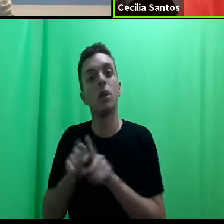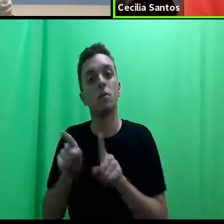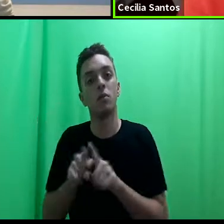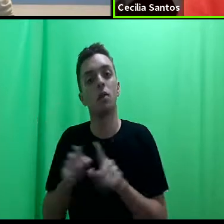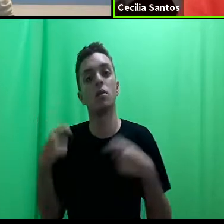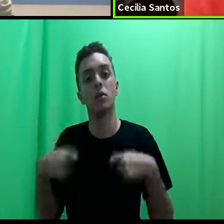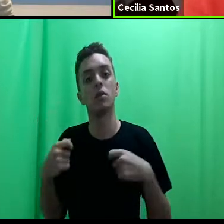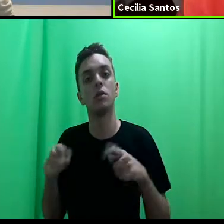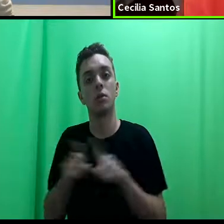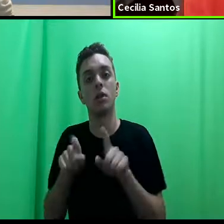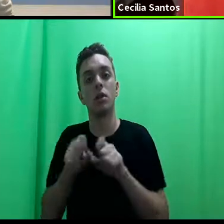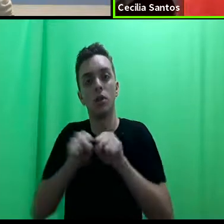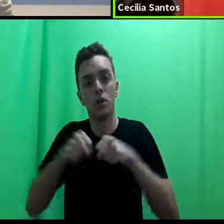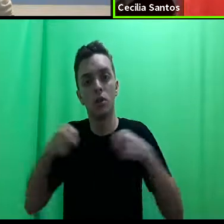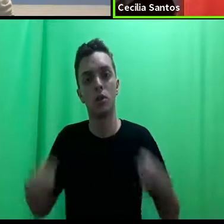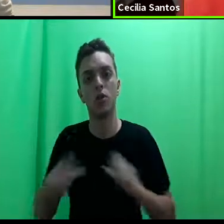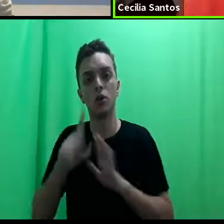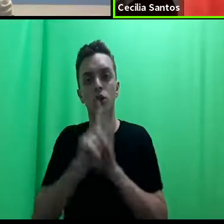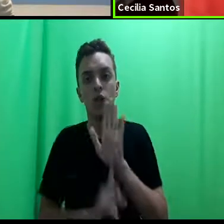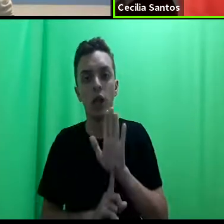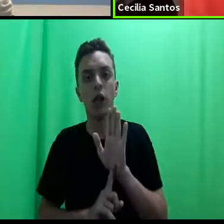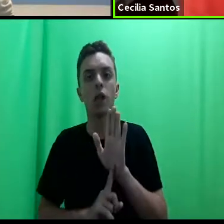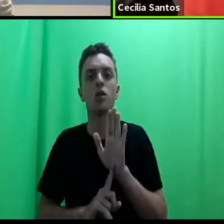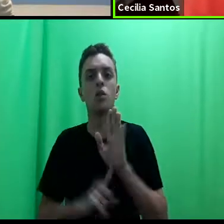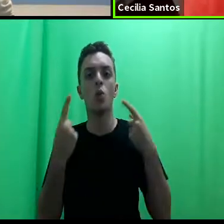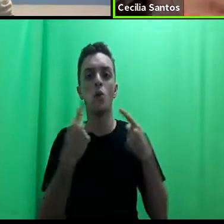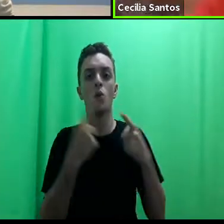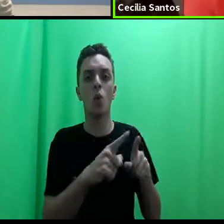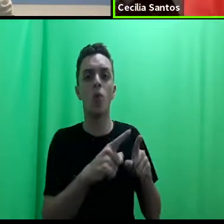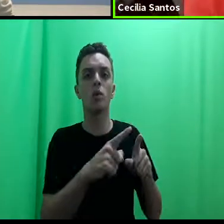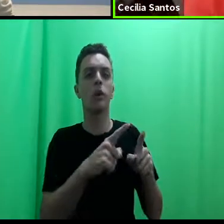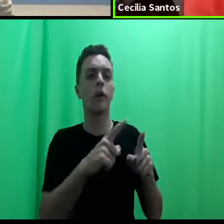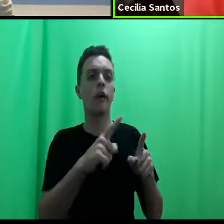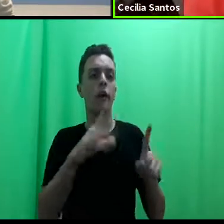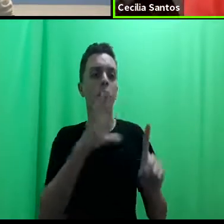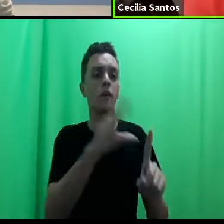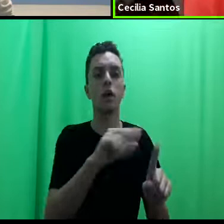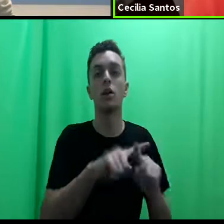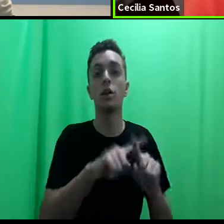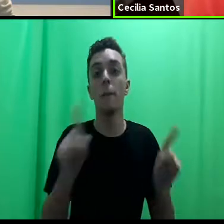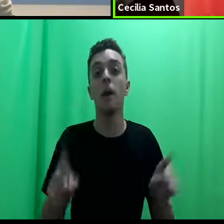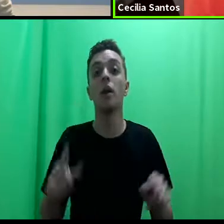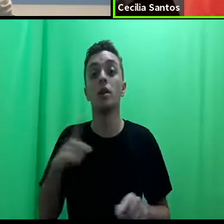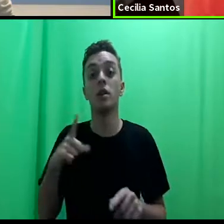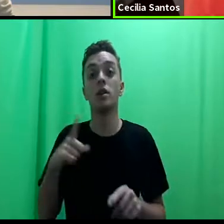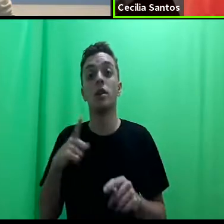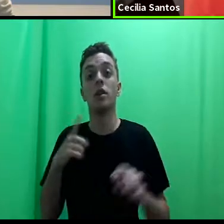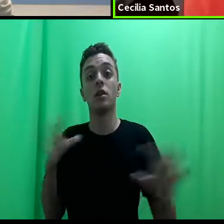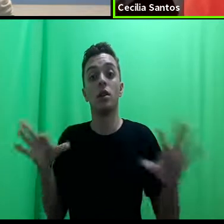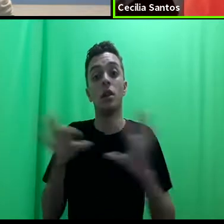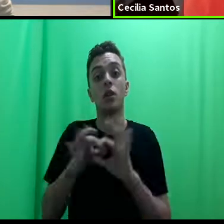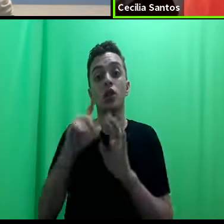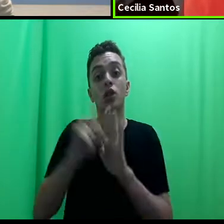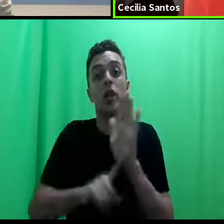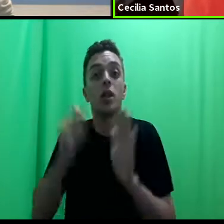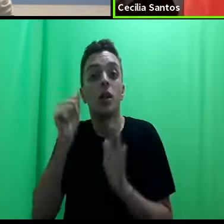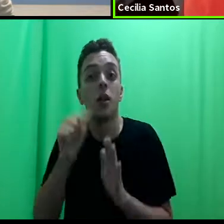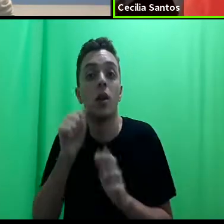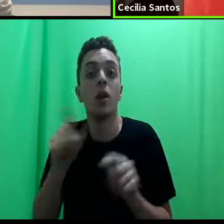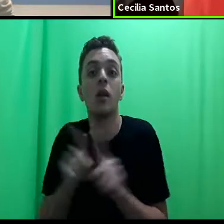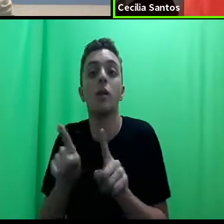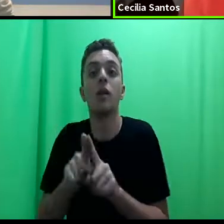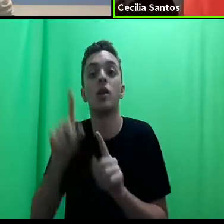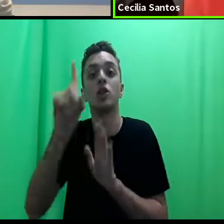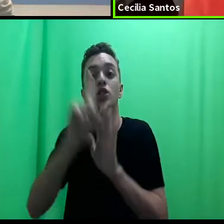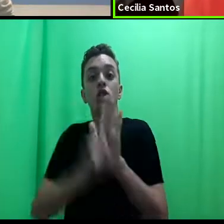defendam o direito à não violência doméstica, por exemplo, mas há uma conexão entre os direitos das mulheres e o direito